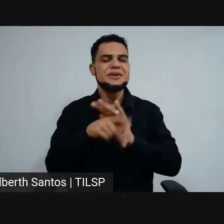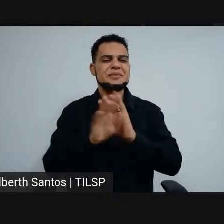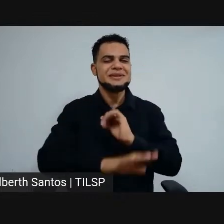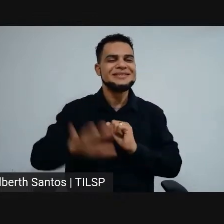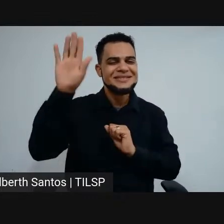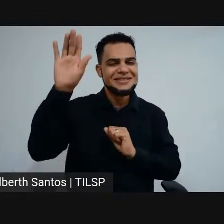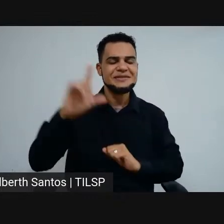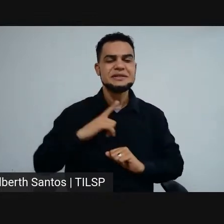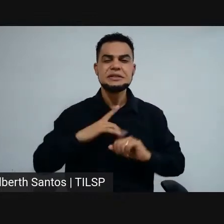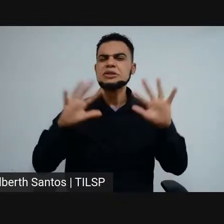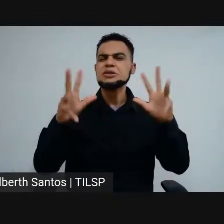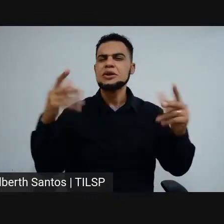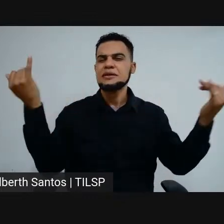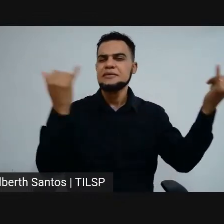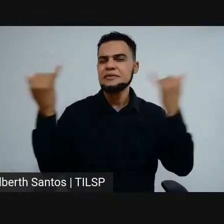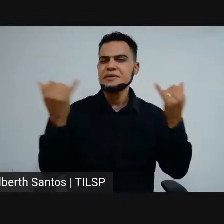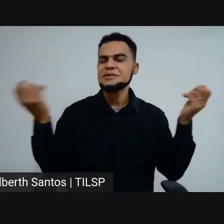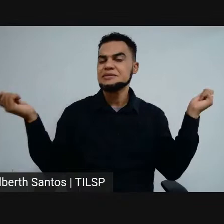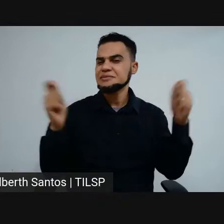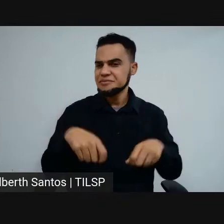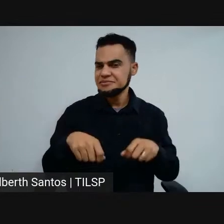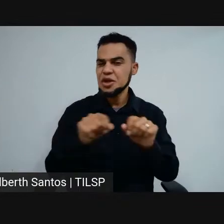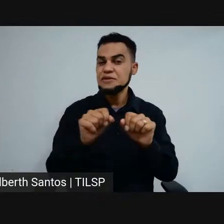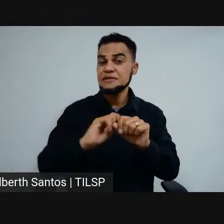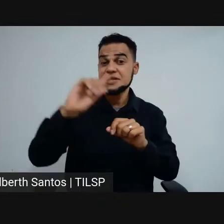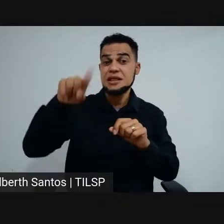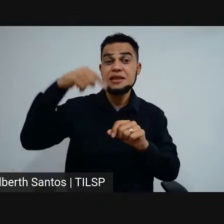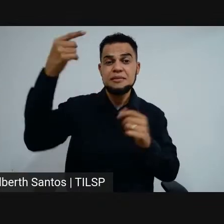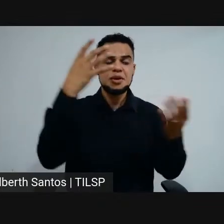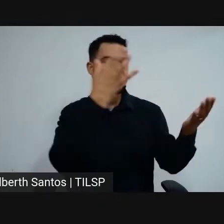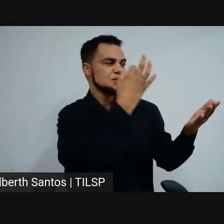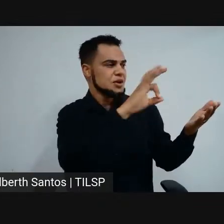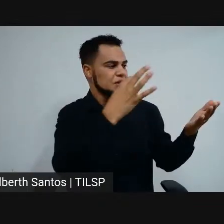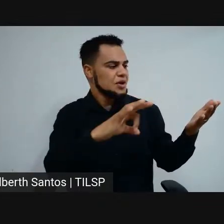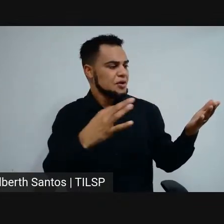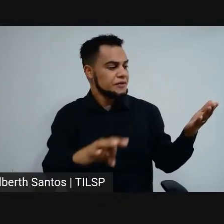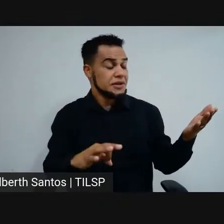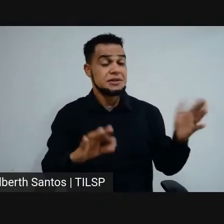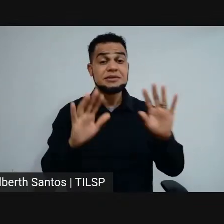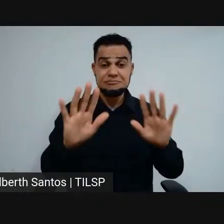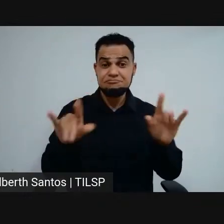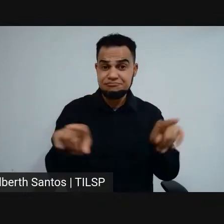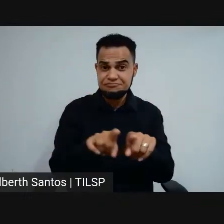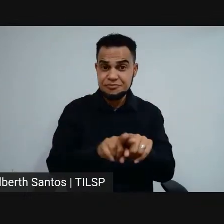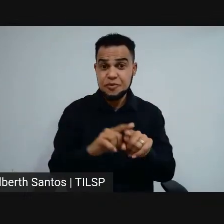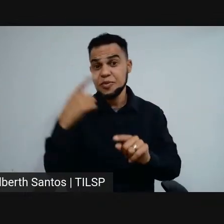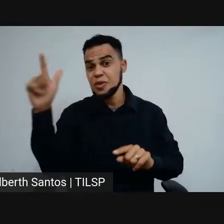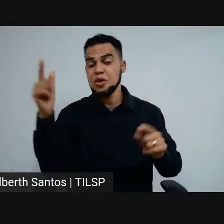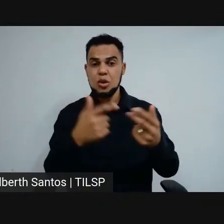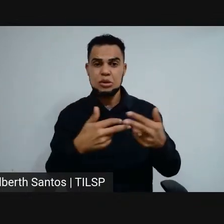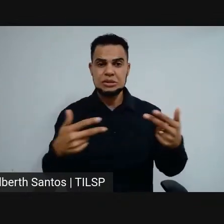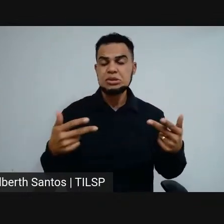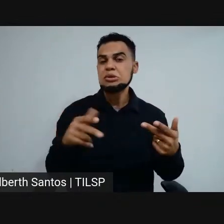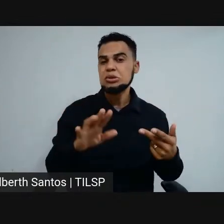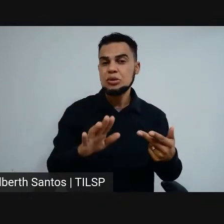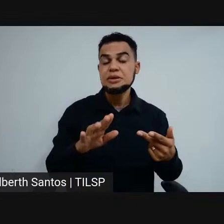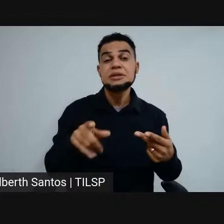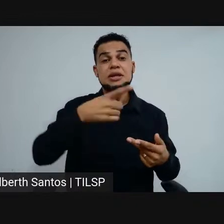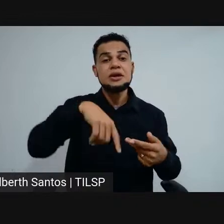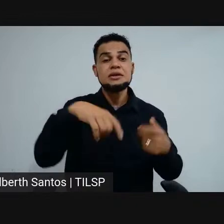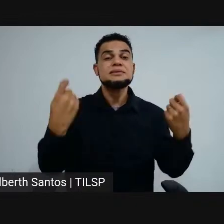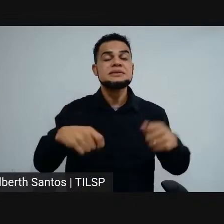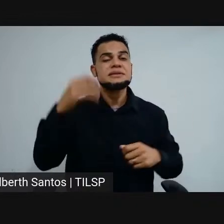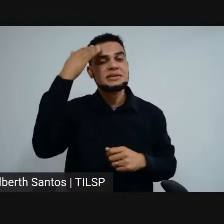informações que você pode fazer na conferência posteriormente. Agora, pessoal, tem outra coisa também, todos nós precisamos saber e é muita